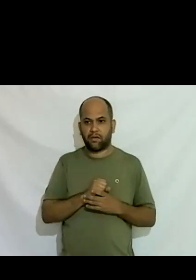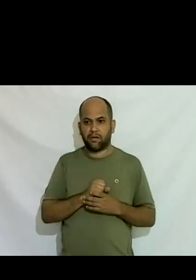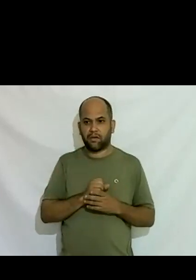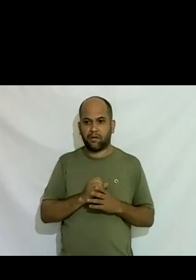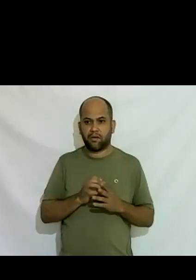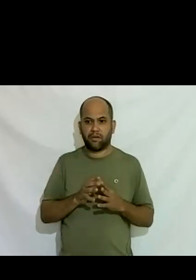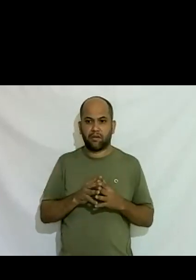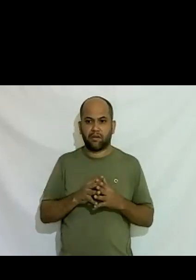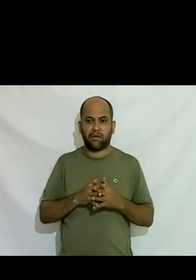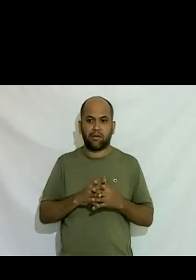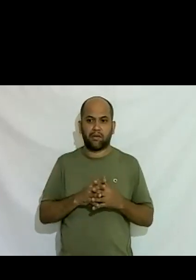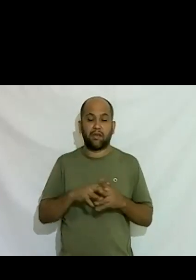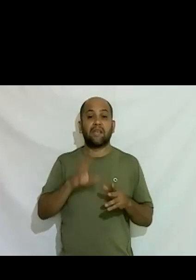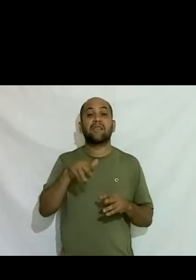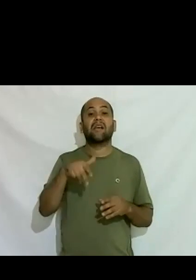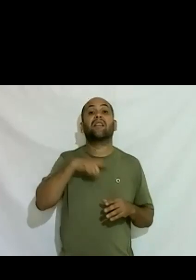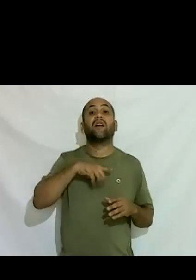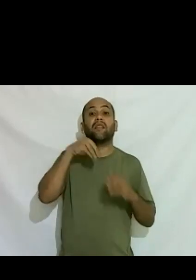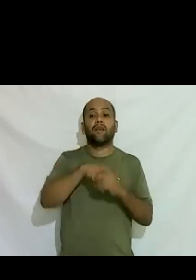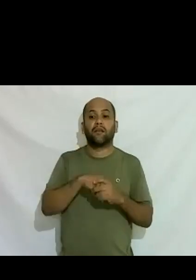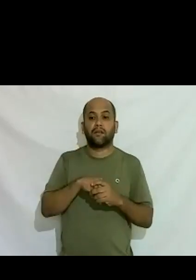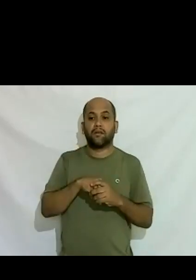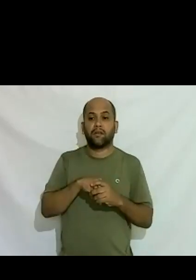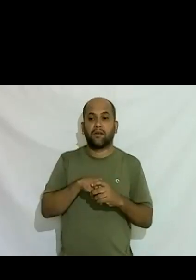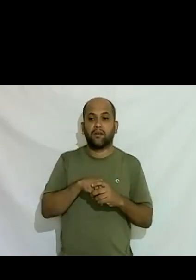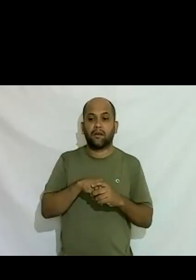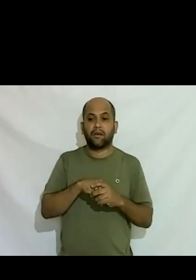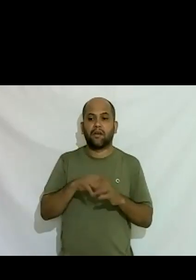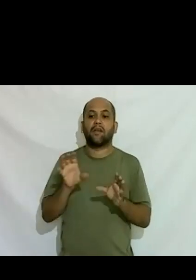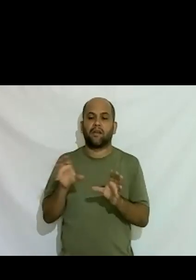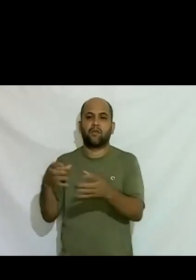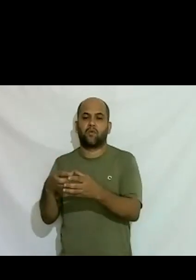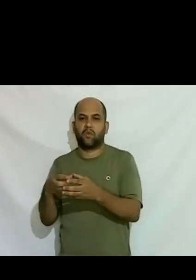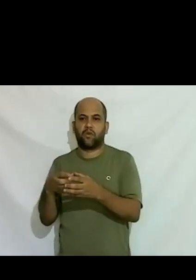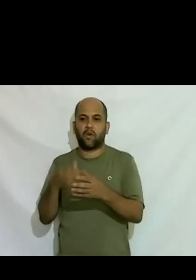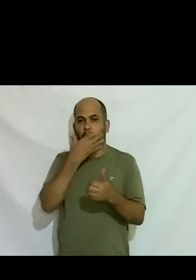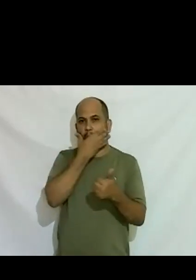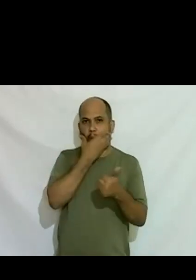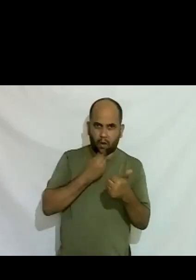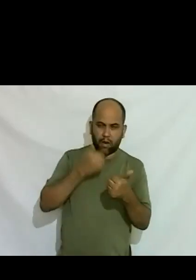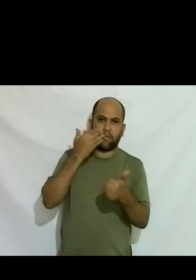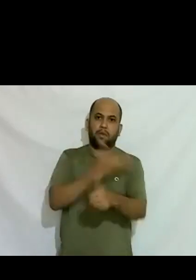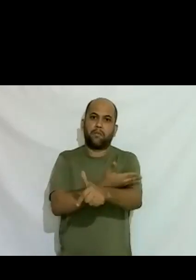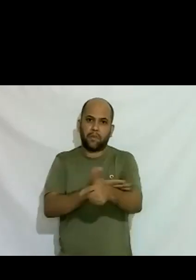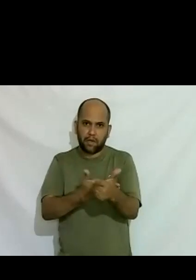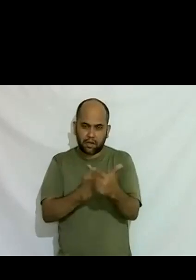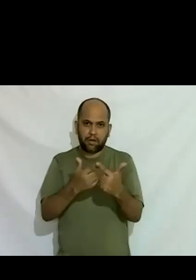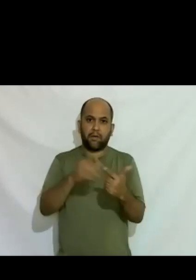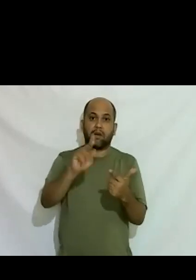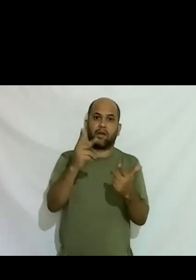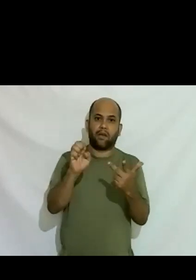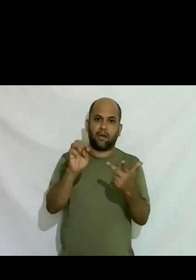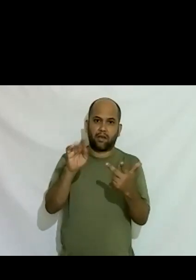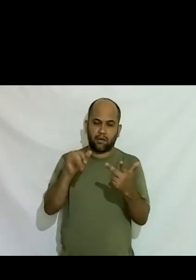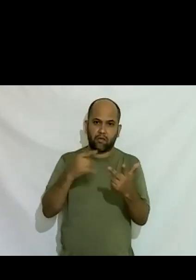quem é que faz esse grupinho de homem branco cis hétero que estudou